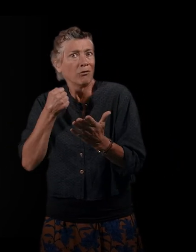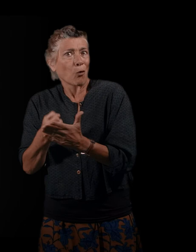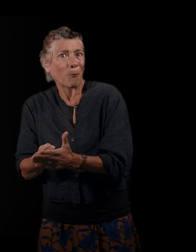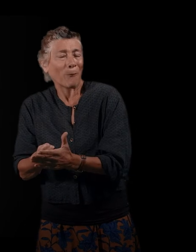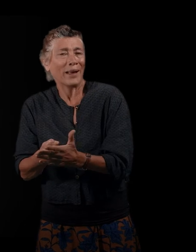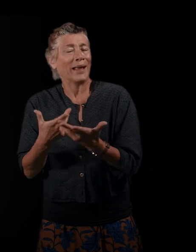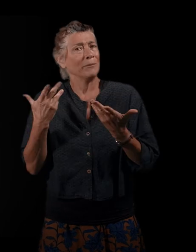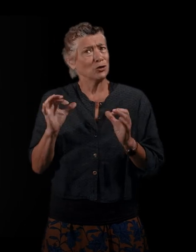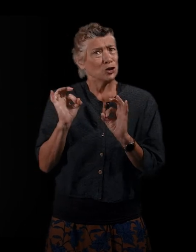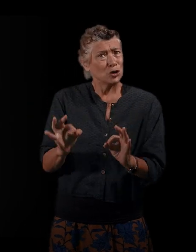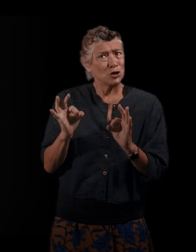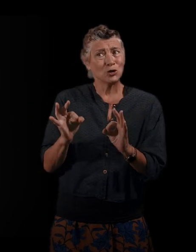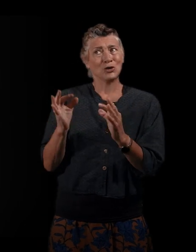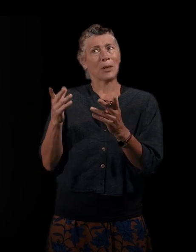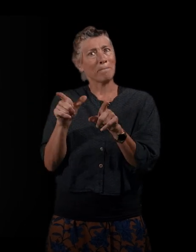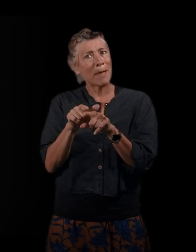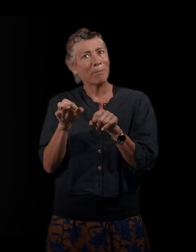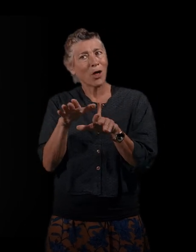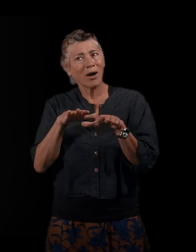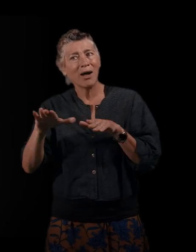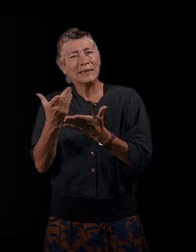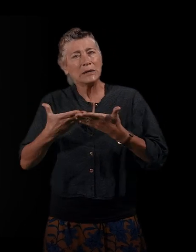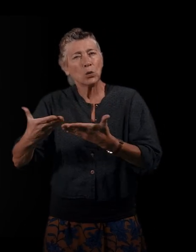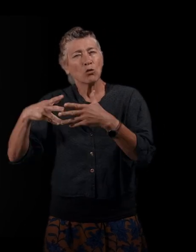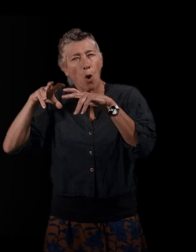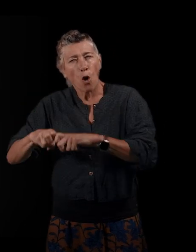juste des travaux qui sont menés sur ces questions de frontières, de migration, etc.